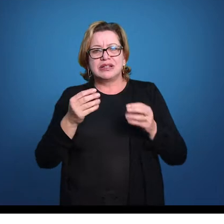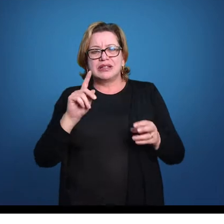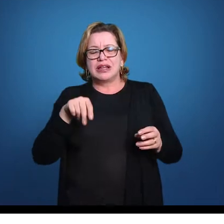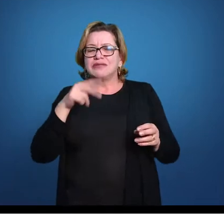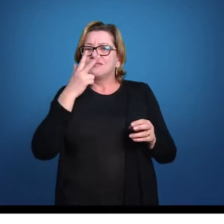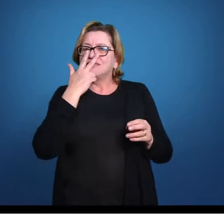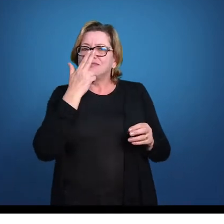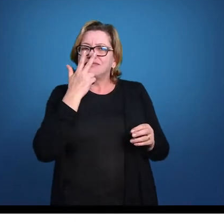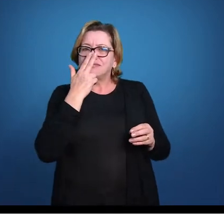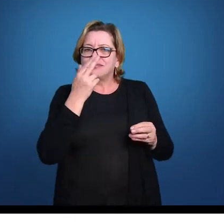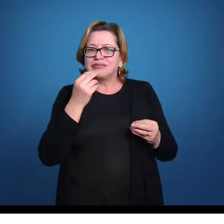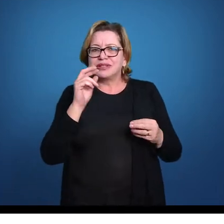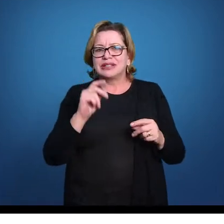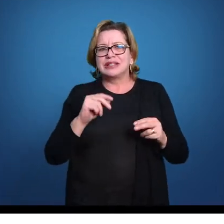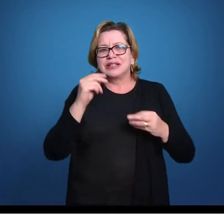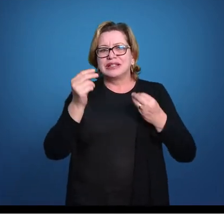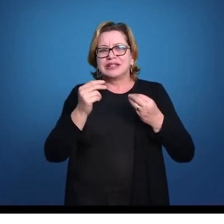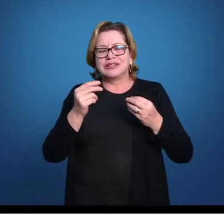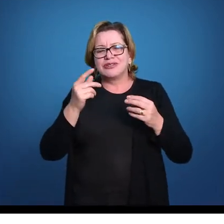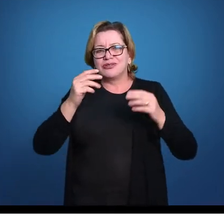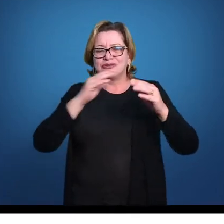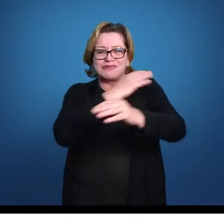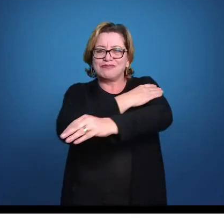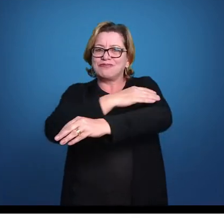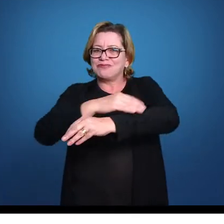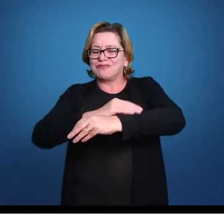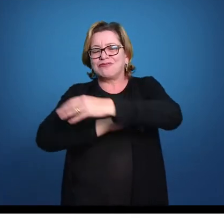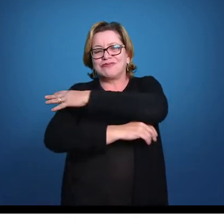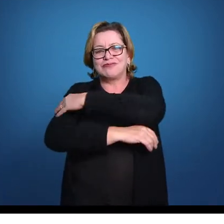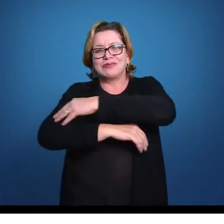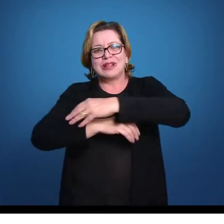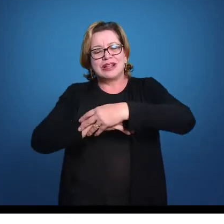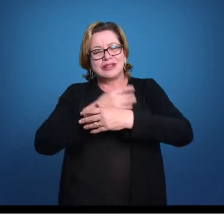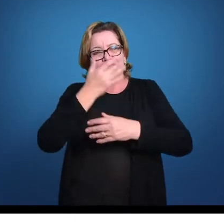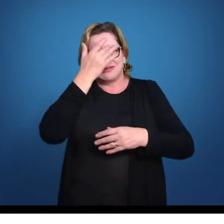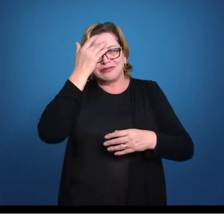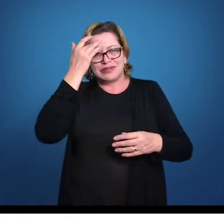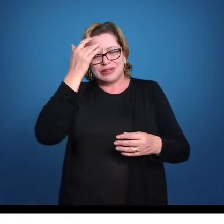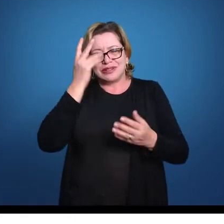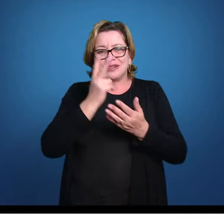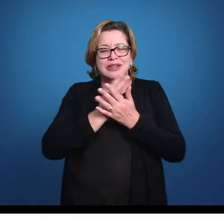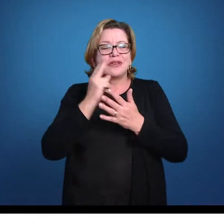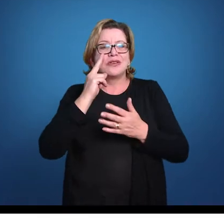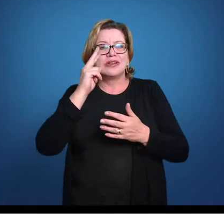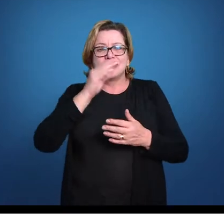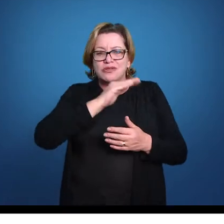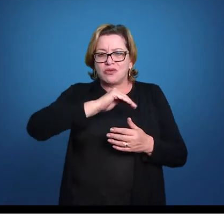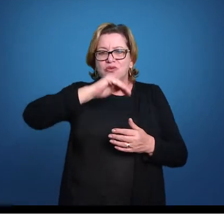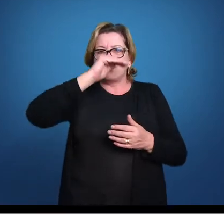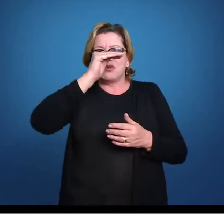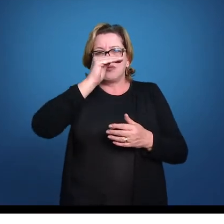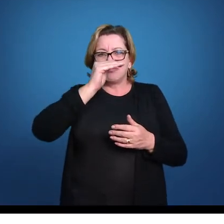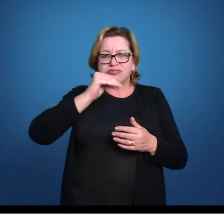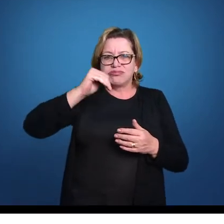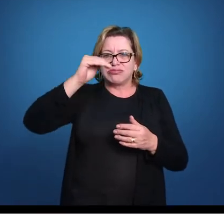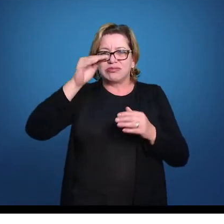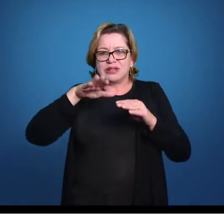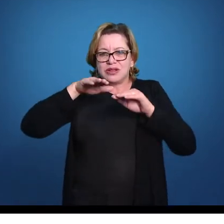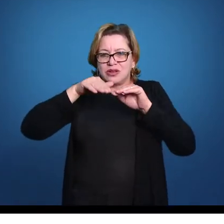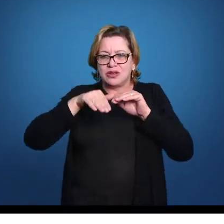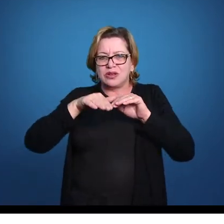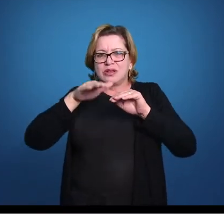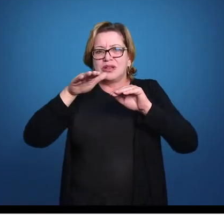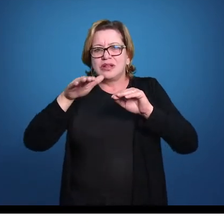semelhantes, né? São homólogas aos nossos braços. Então elas fazem ondulações nesse sentido e vão se deslocando. As raias